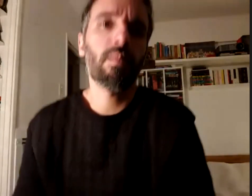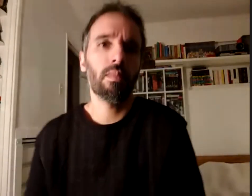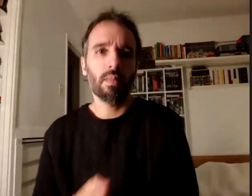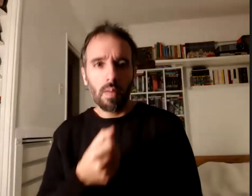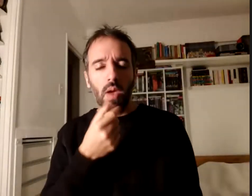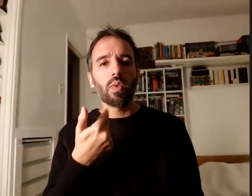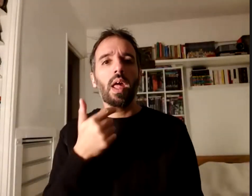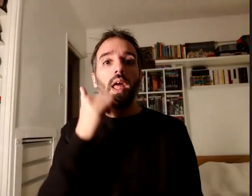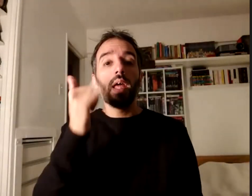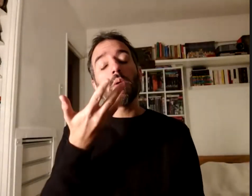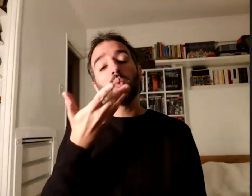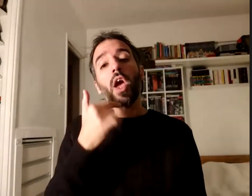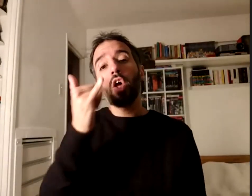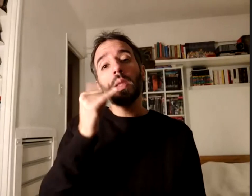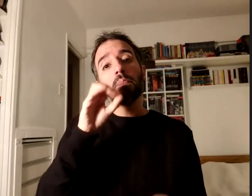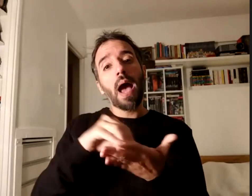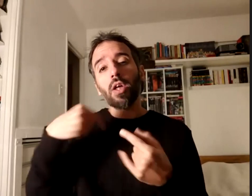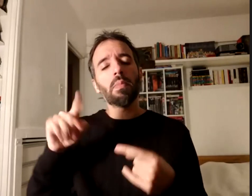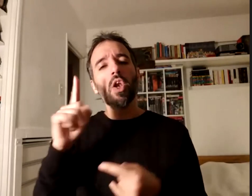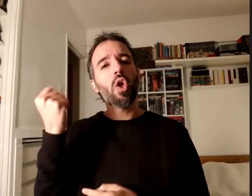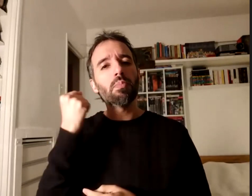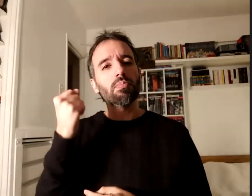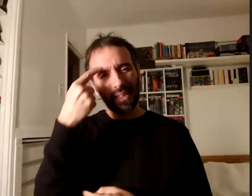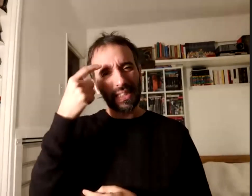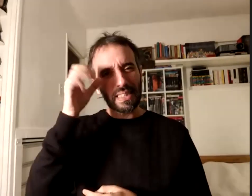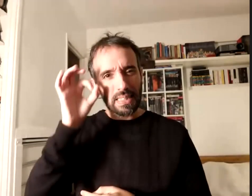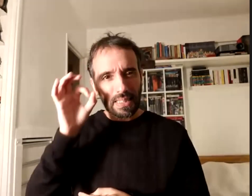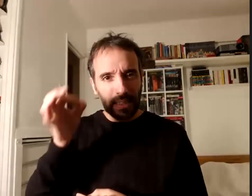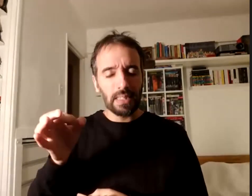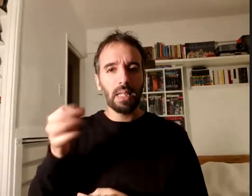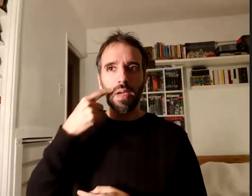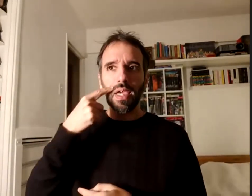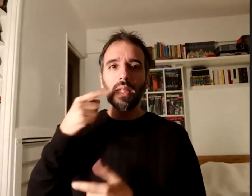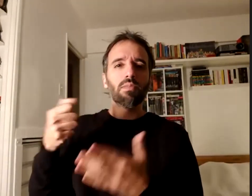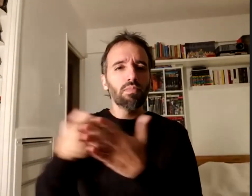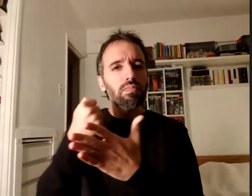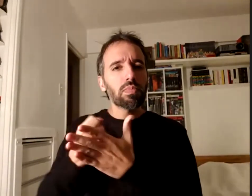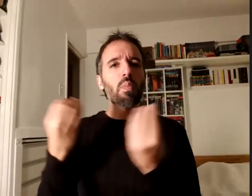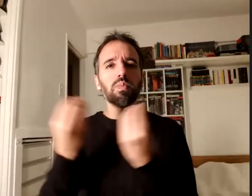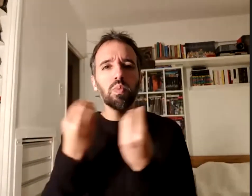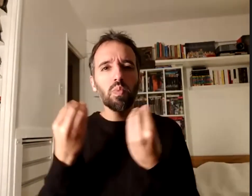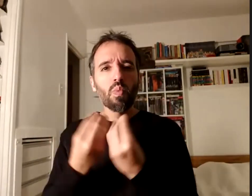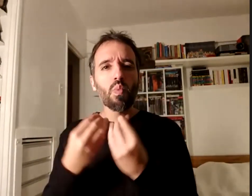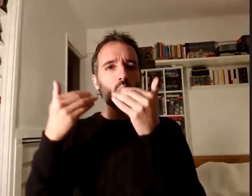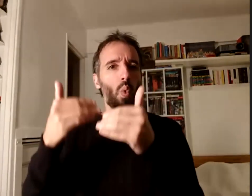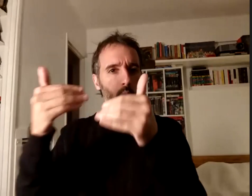sepan que nos costó esta generación nos costó muchísimo sobre todo por el diseño